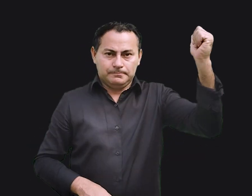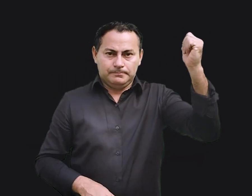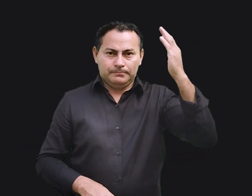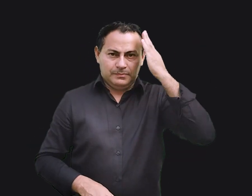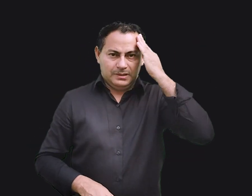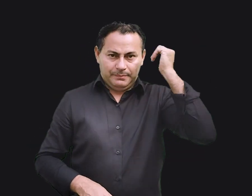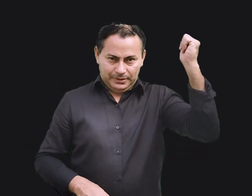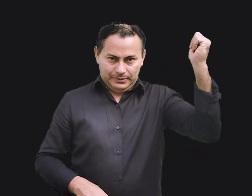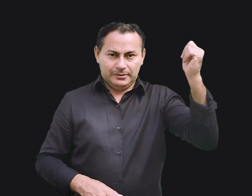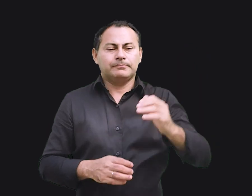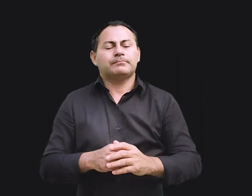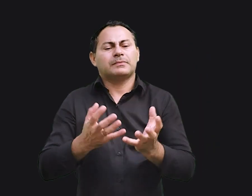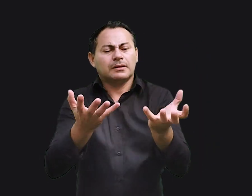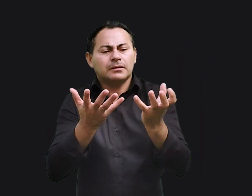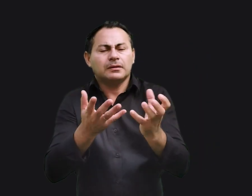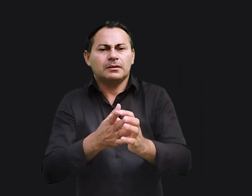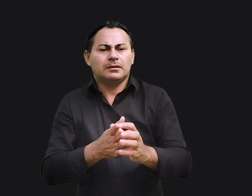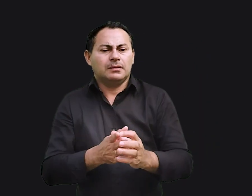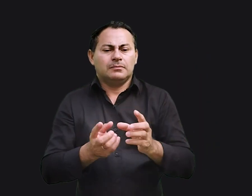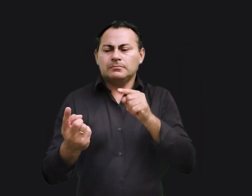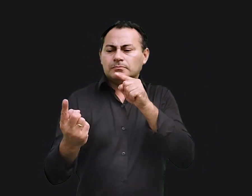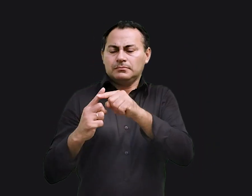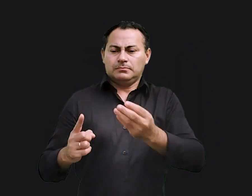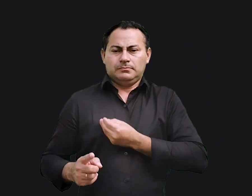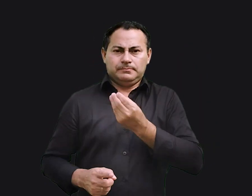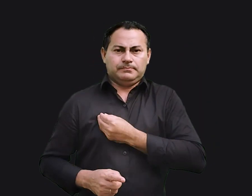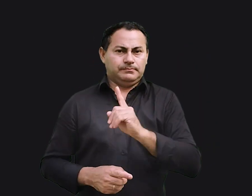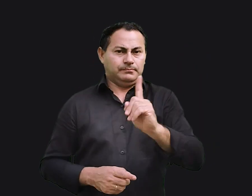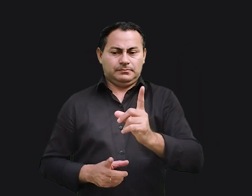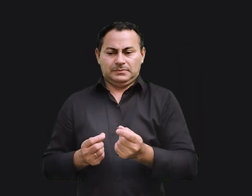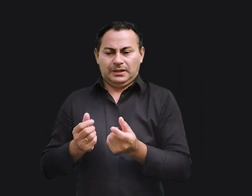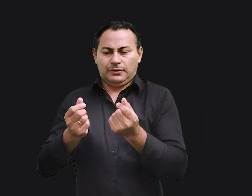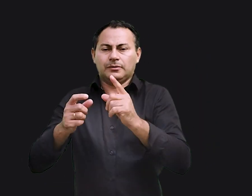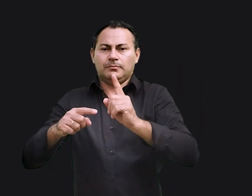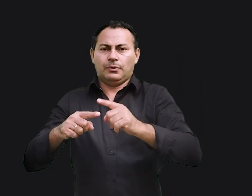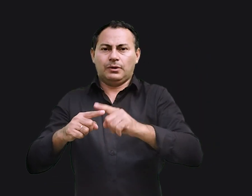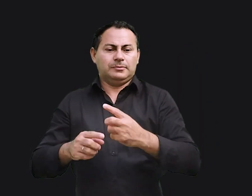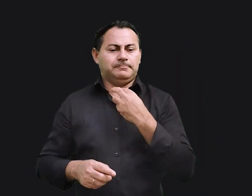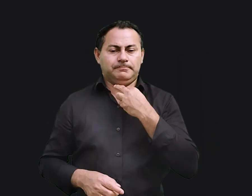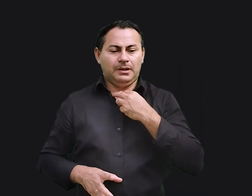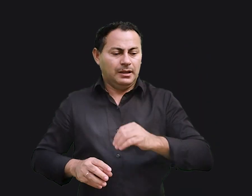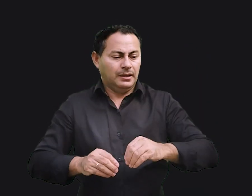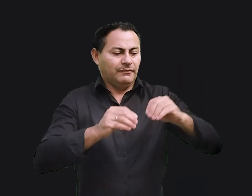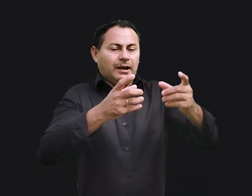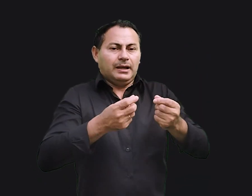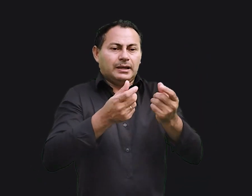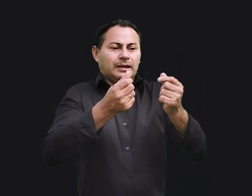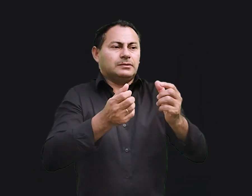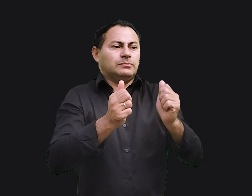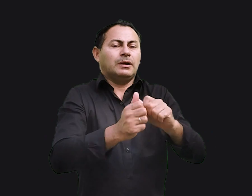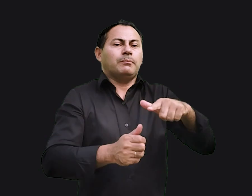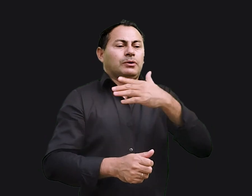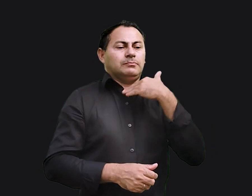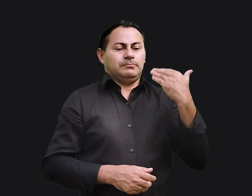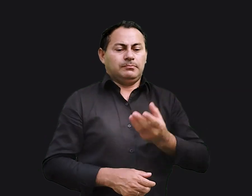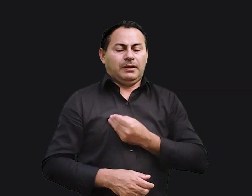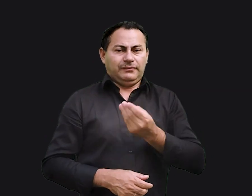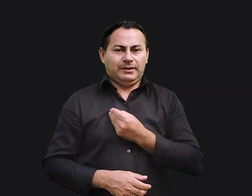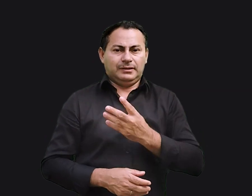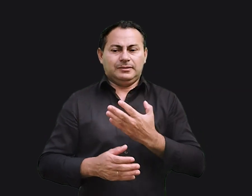Ele concluiu que o propósito da vida não estava nas riquezas, porque ele não podia levar suas riquezas com ele para a vida além da